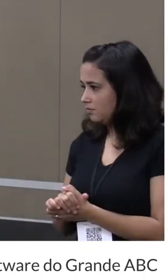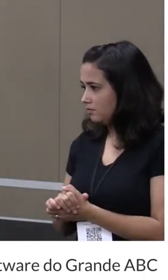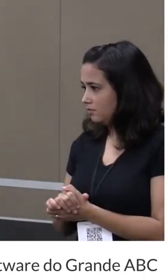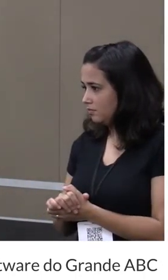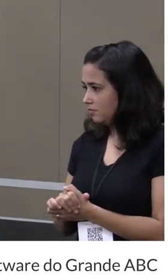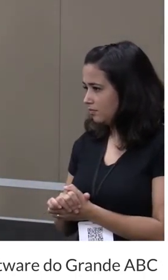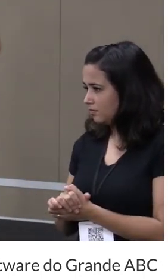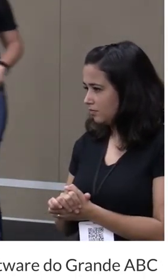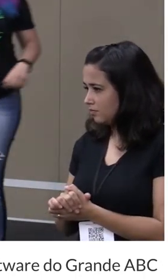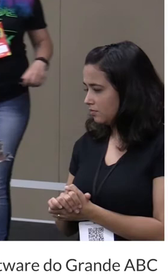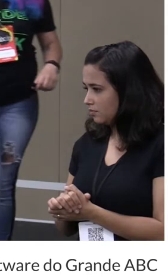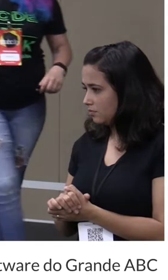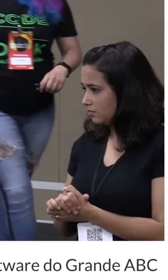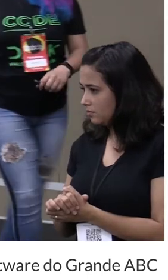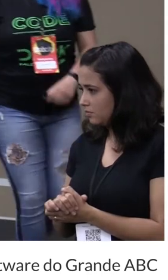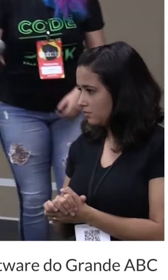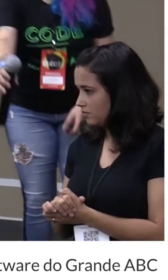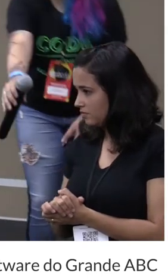mais alguma?